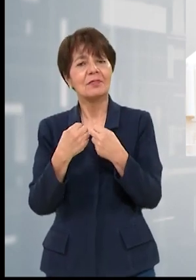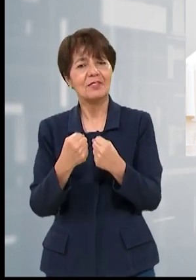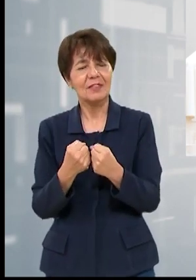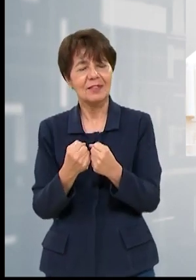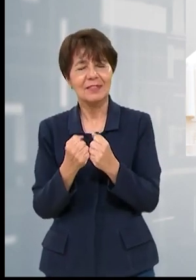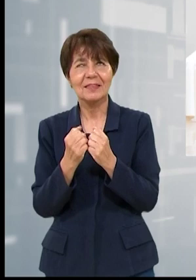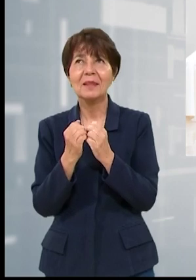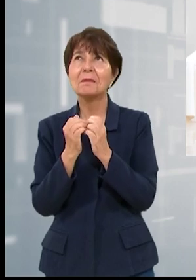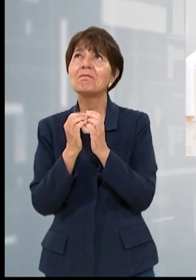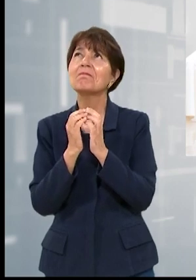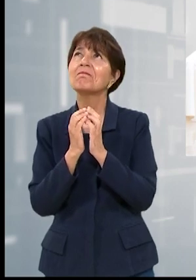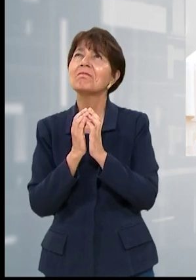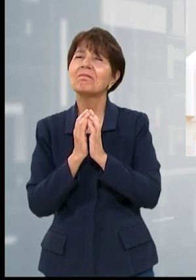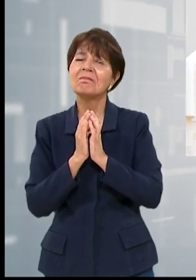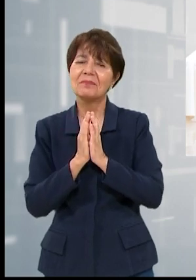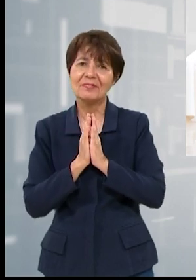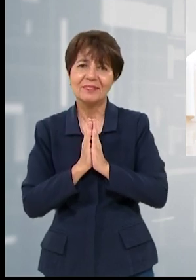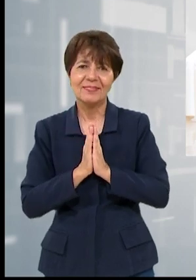Valesca Velásquez